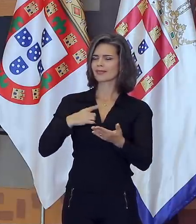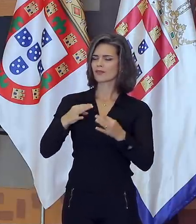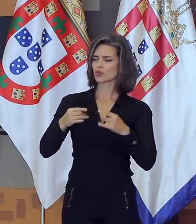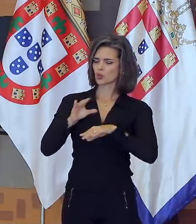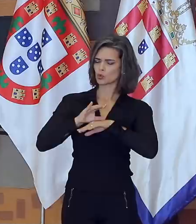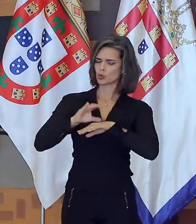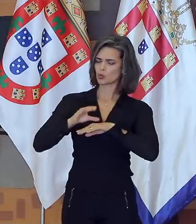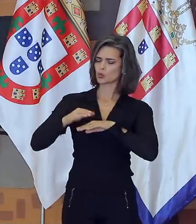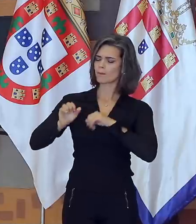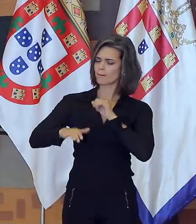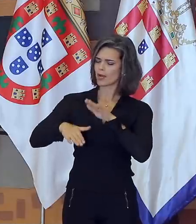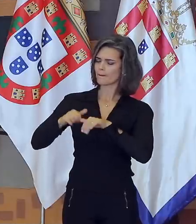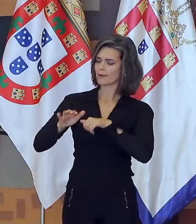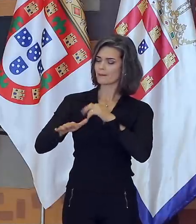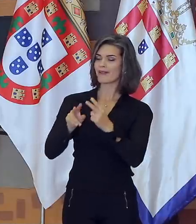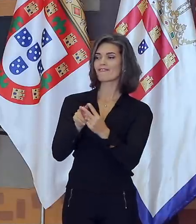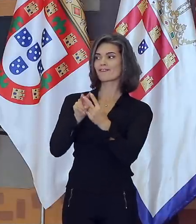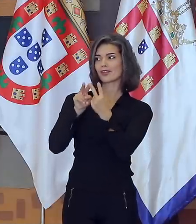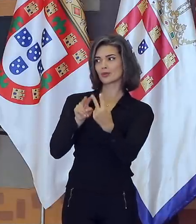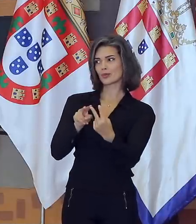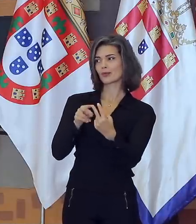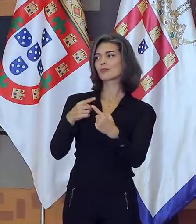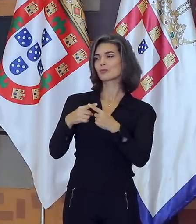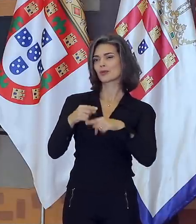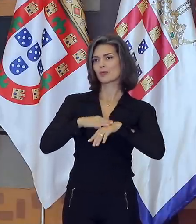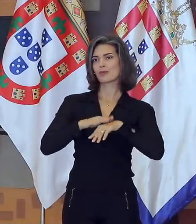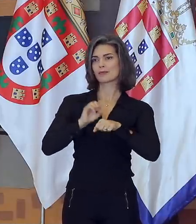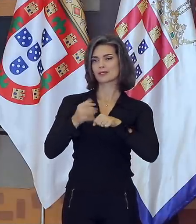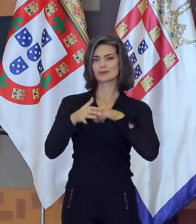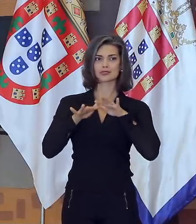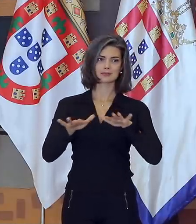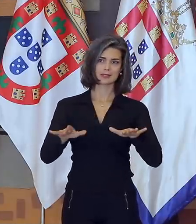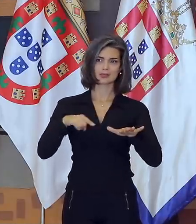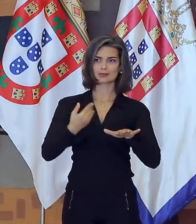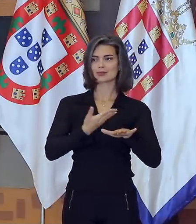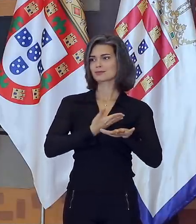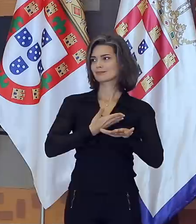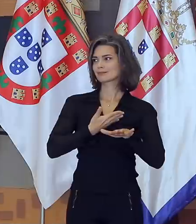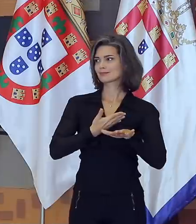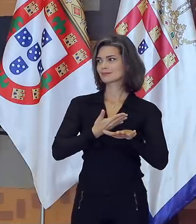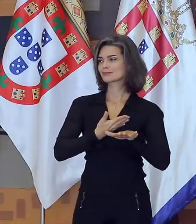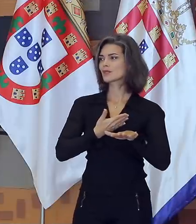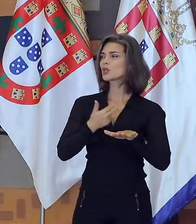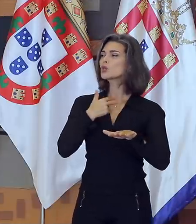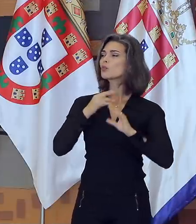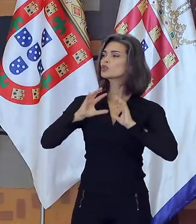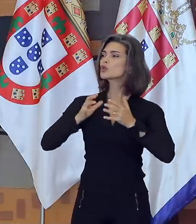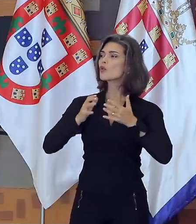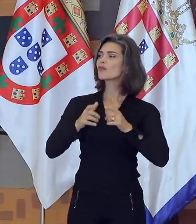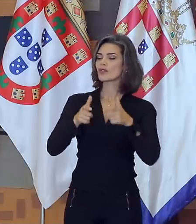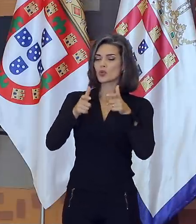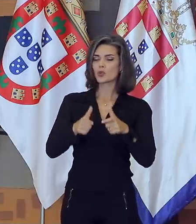seu curso do Rio Branco em modo virtual. Pela circunstância da pandemia, nossos colegas formandos não chegaram a conviver no espaço